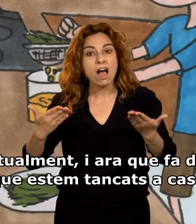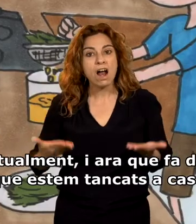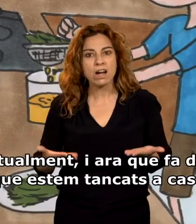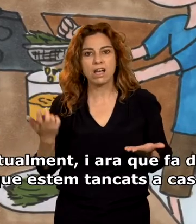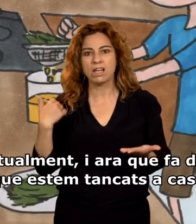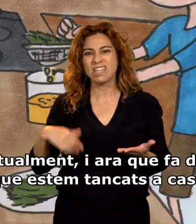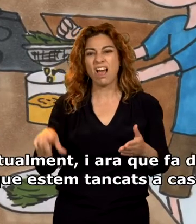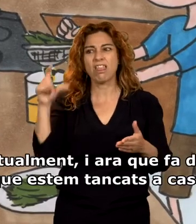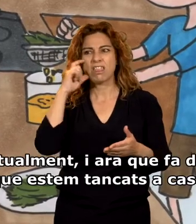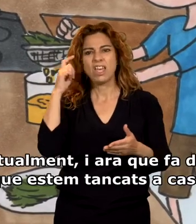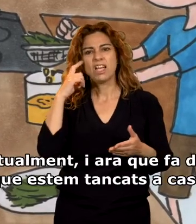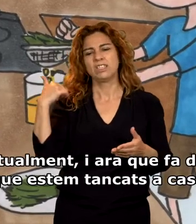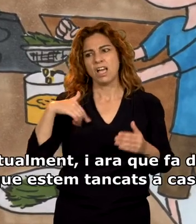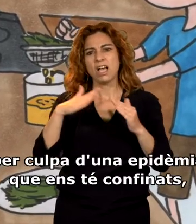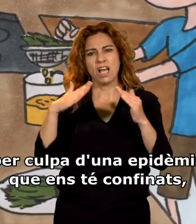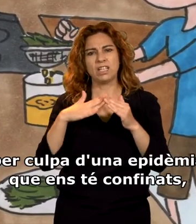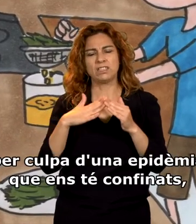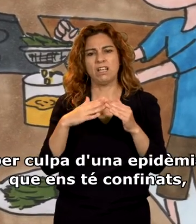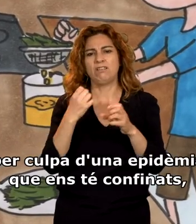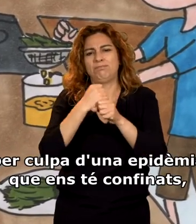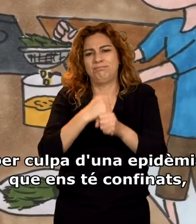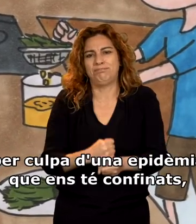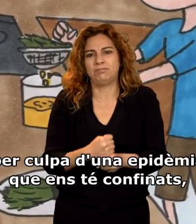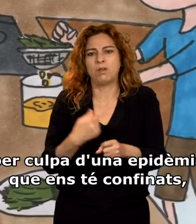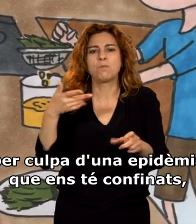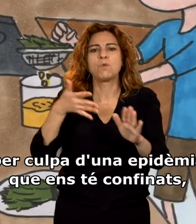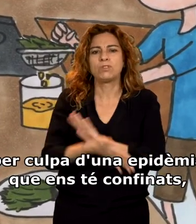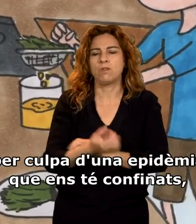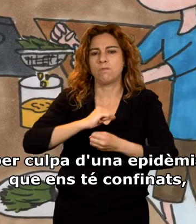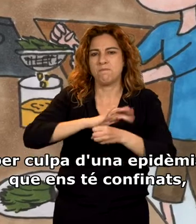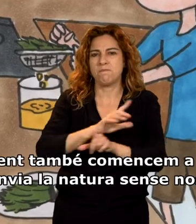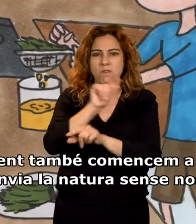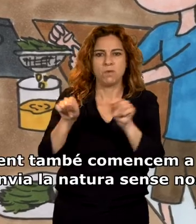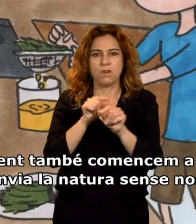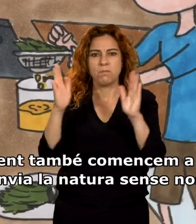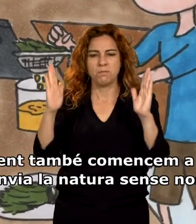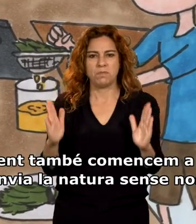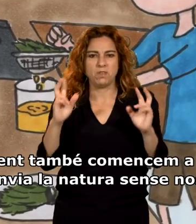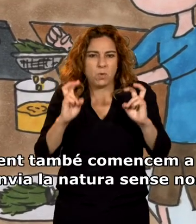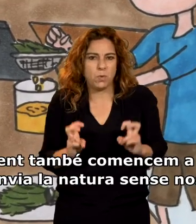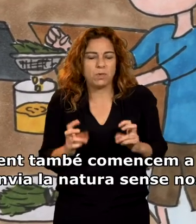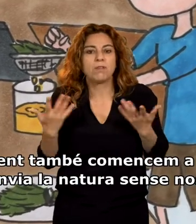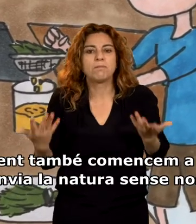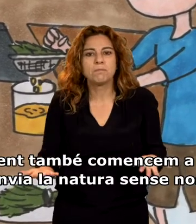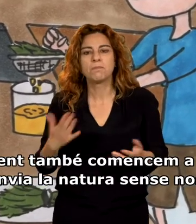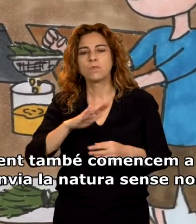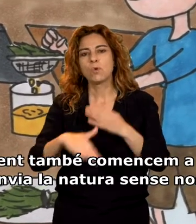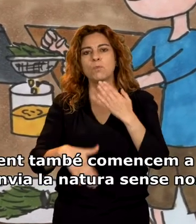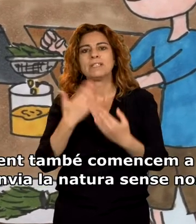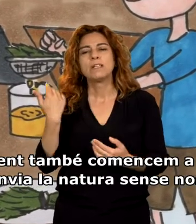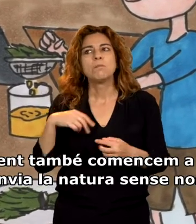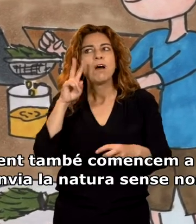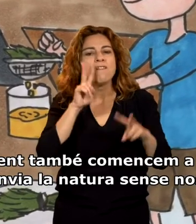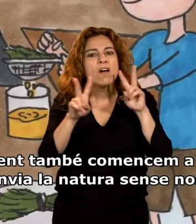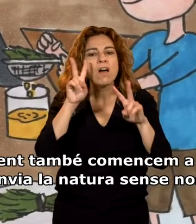Actualment, i ara que fa dies que estem tancats a casa per culpa d'una epidèmia que ens té confinats, segurament també comencem a observar com canvia la